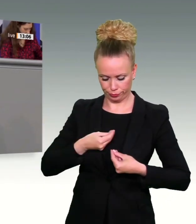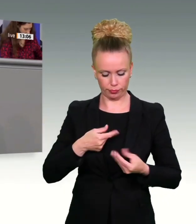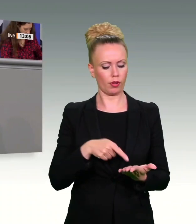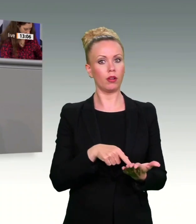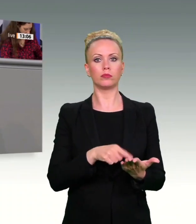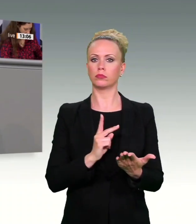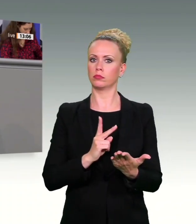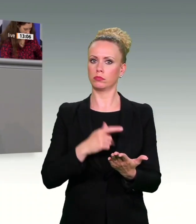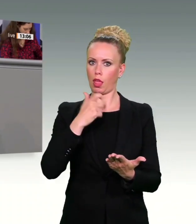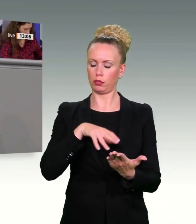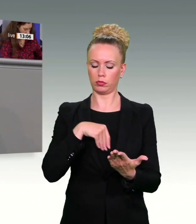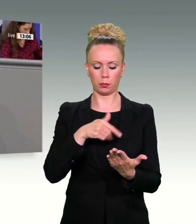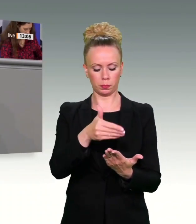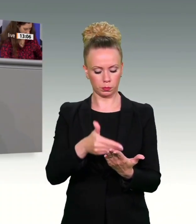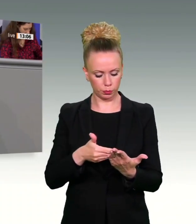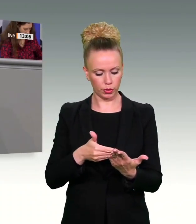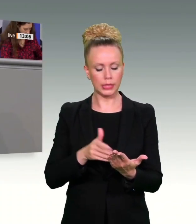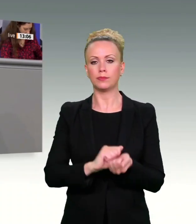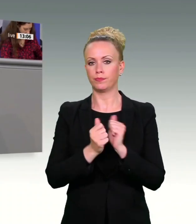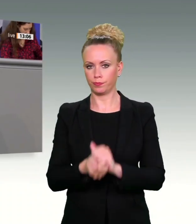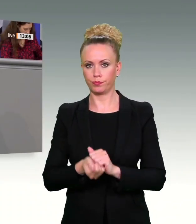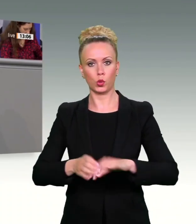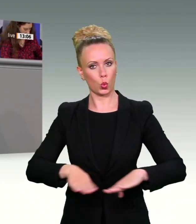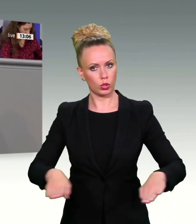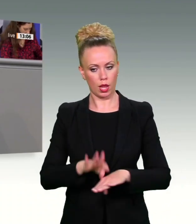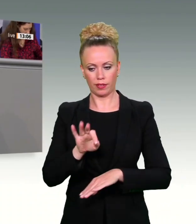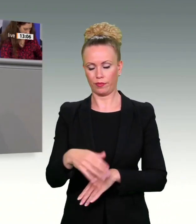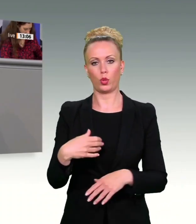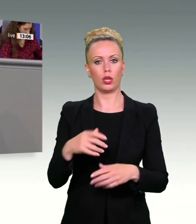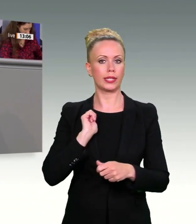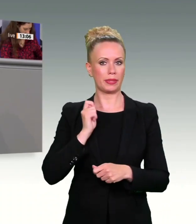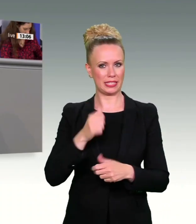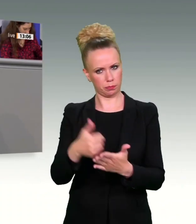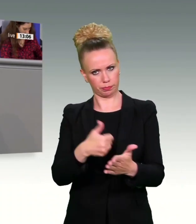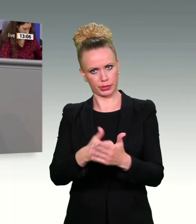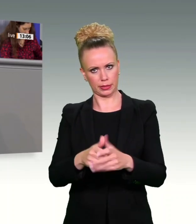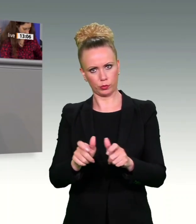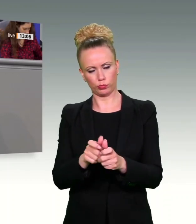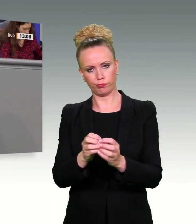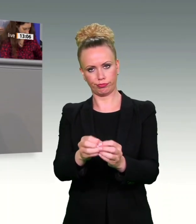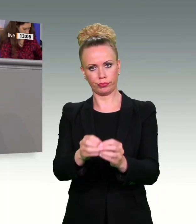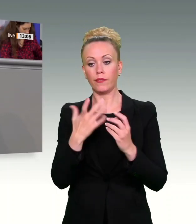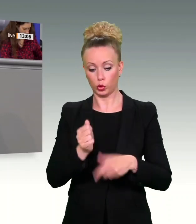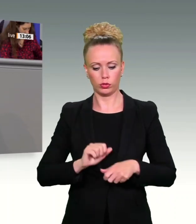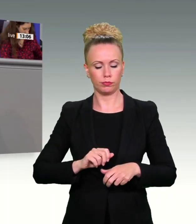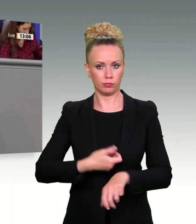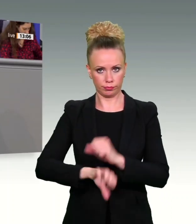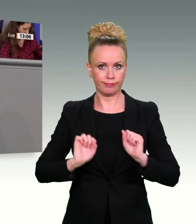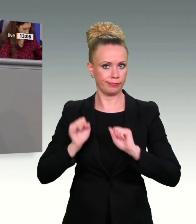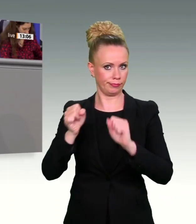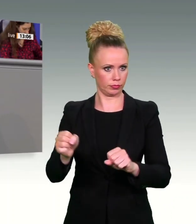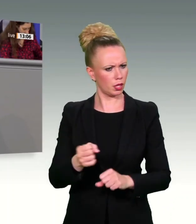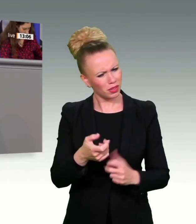an neuen Strategien zur Kriminalitätsbekämpfung. Ihnen fällt seit Jahren nichts anderes ein als